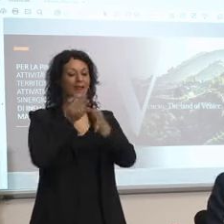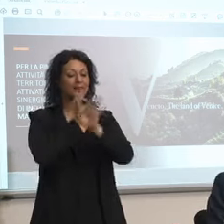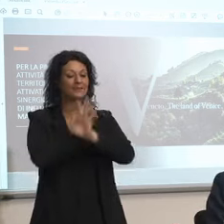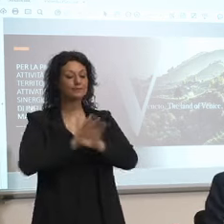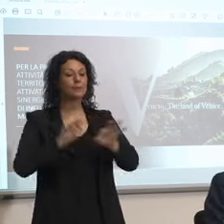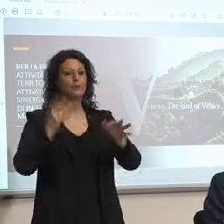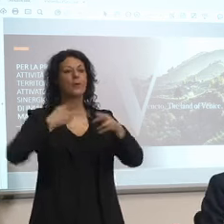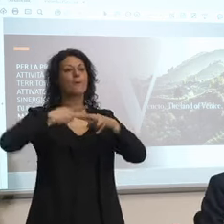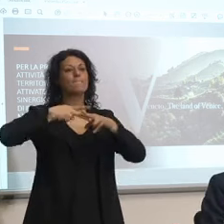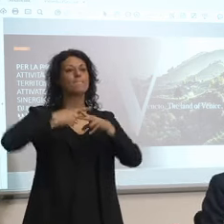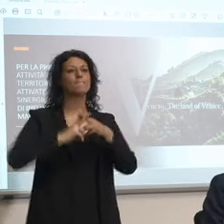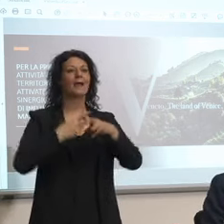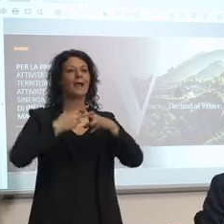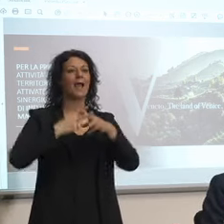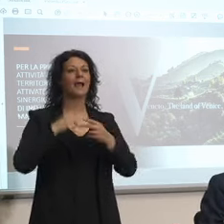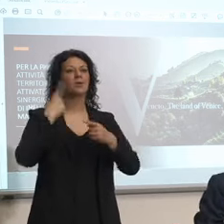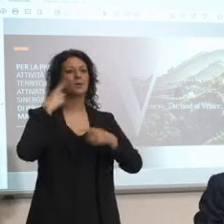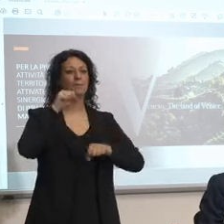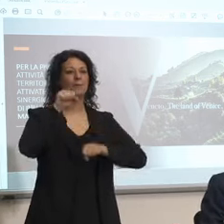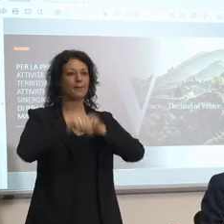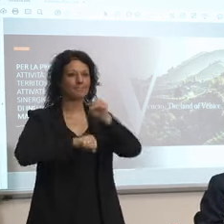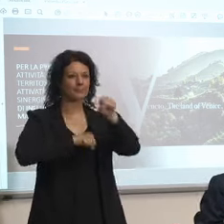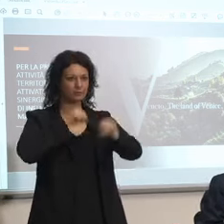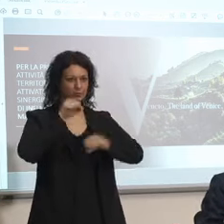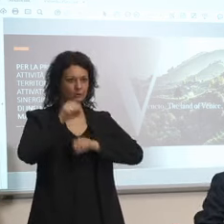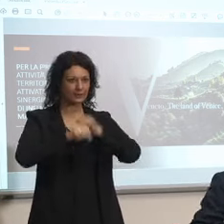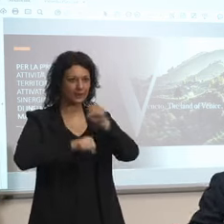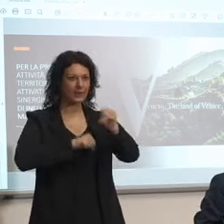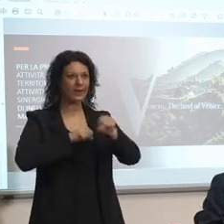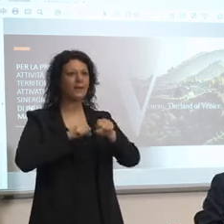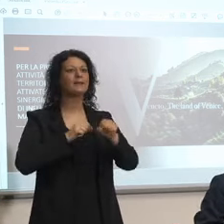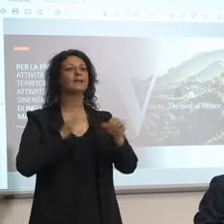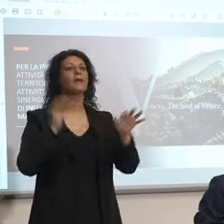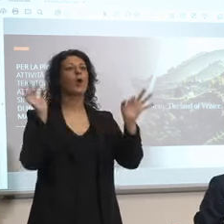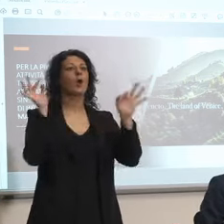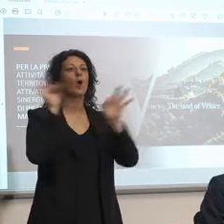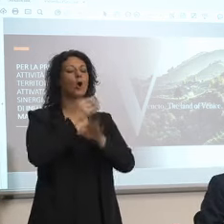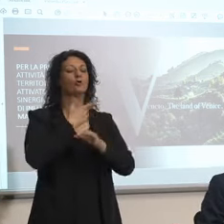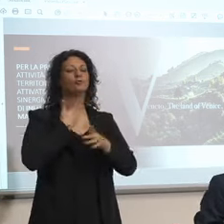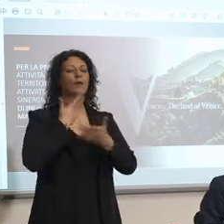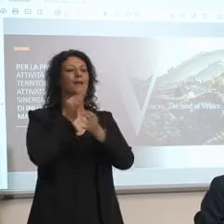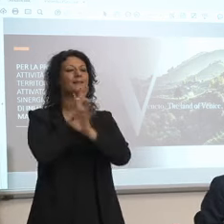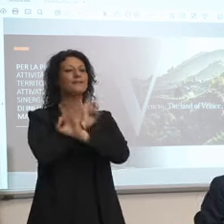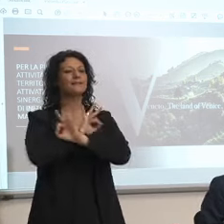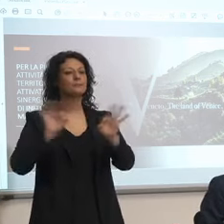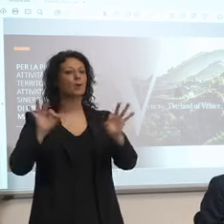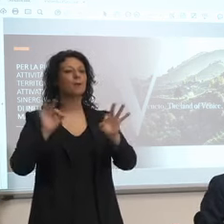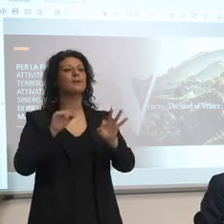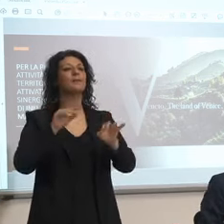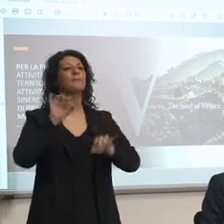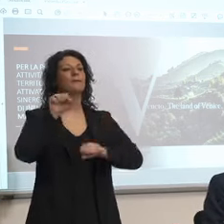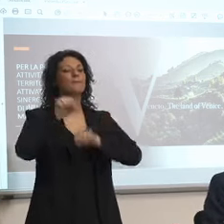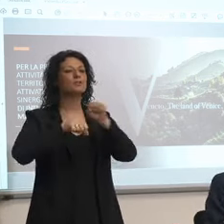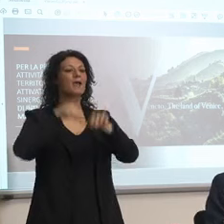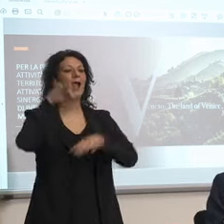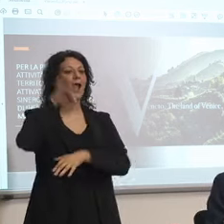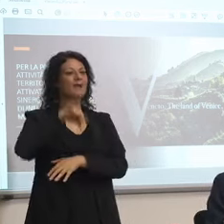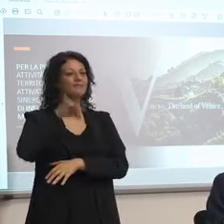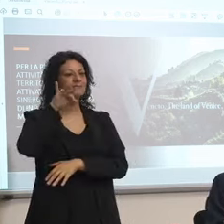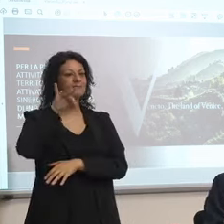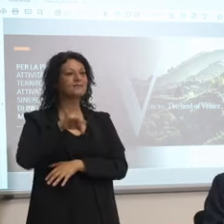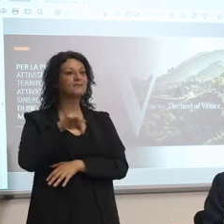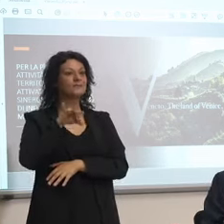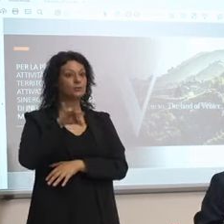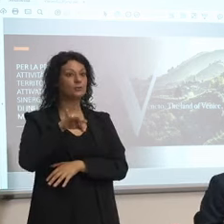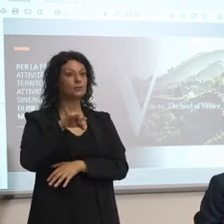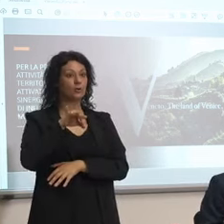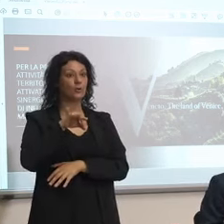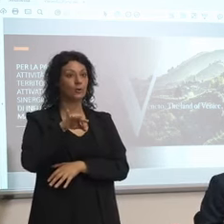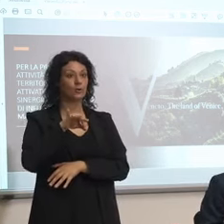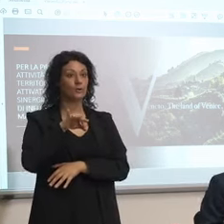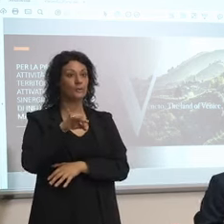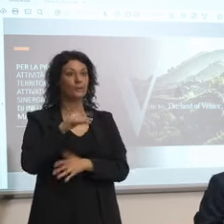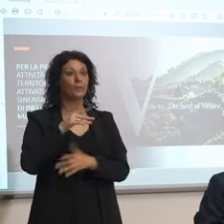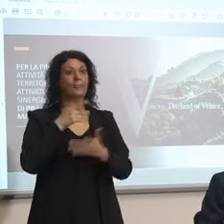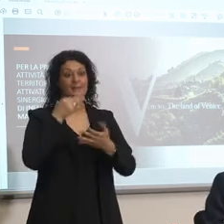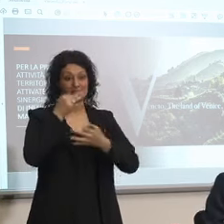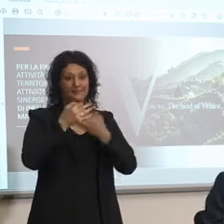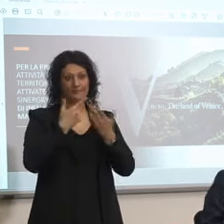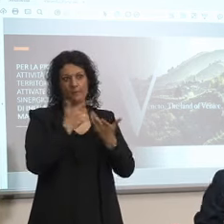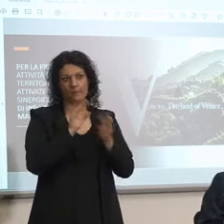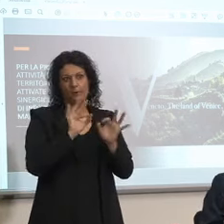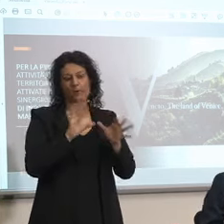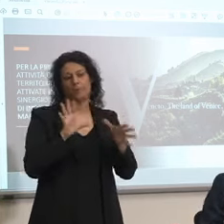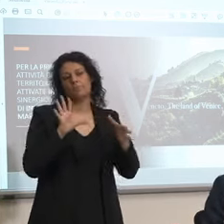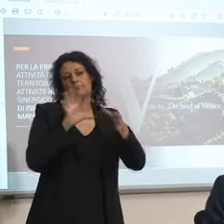hai quello che affitta le biciclette oppure che affitta i prodotti da utilizzare insomma queste cose qua come ce le abbiamo su bike